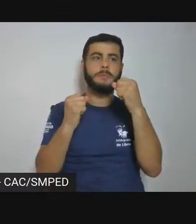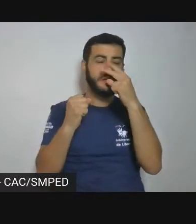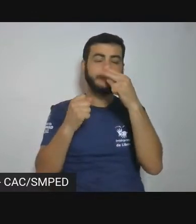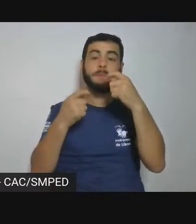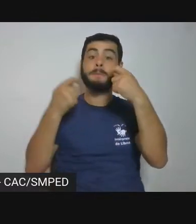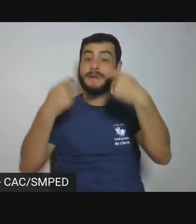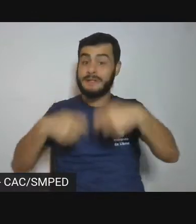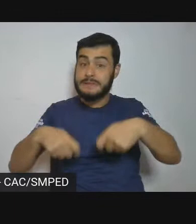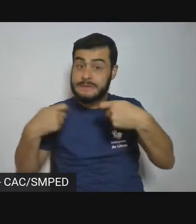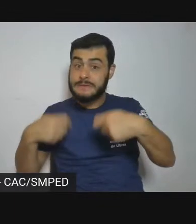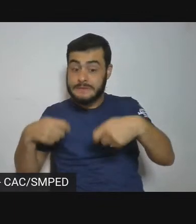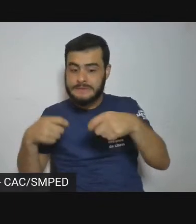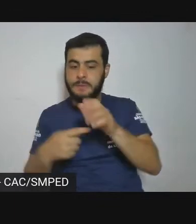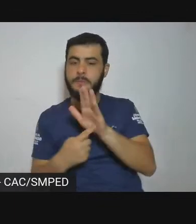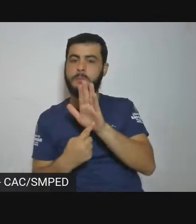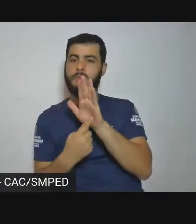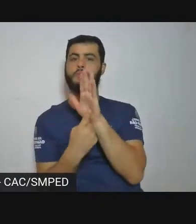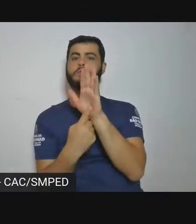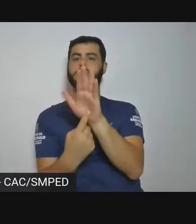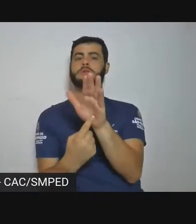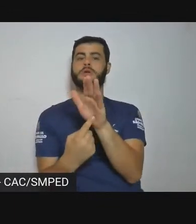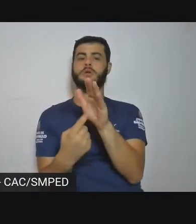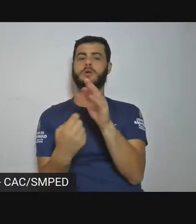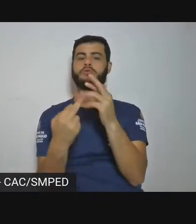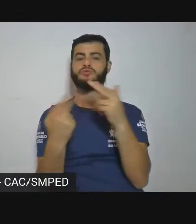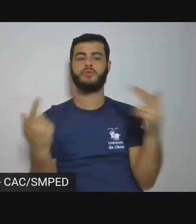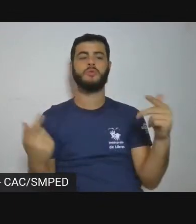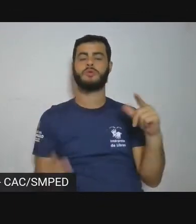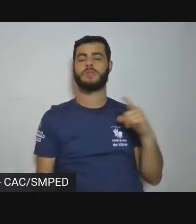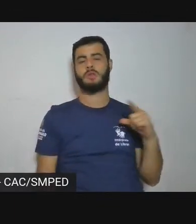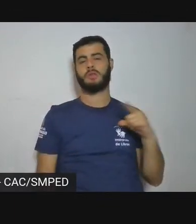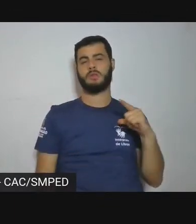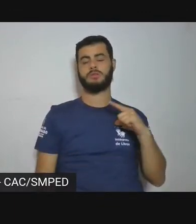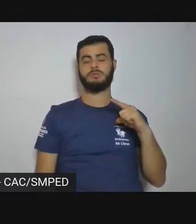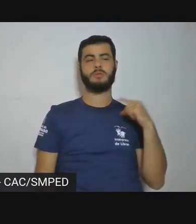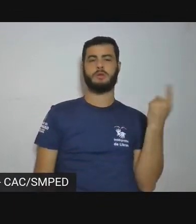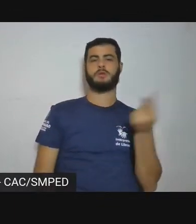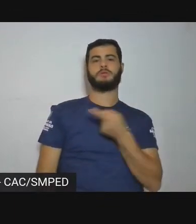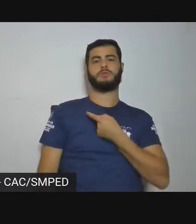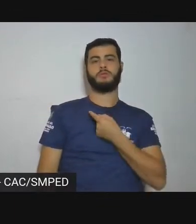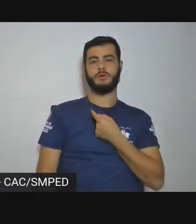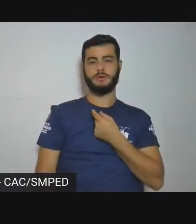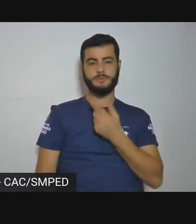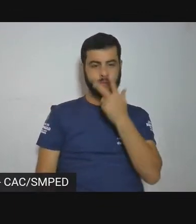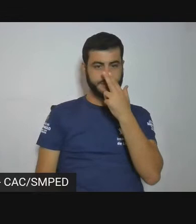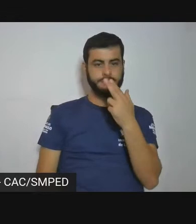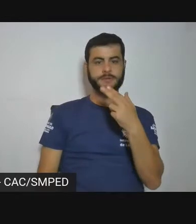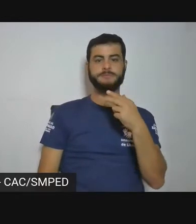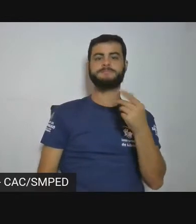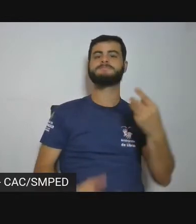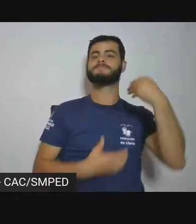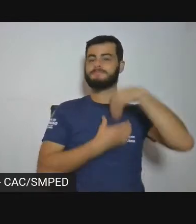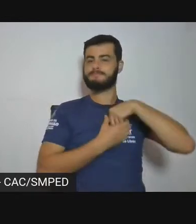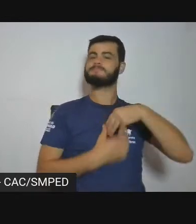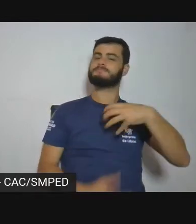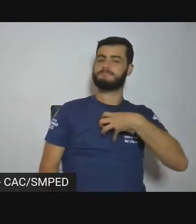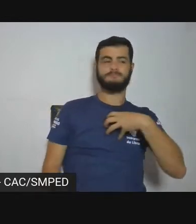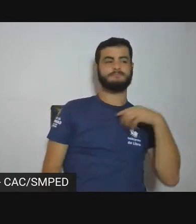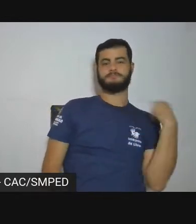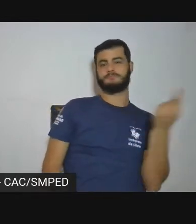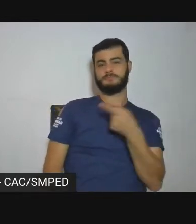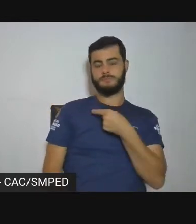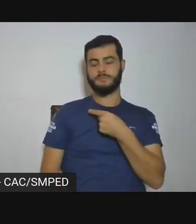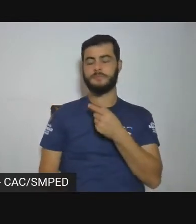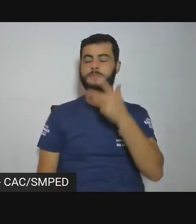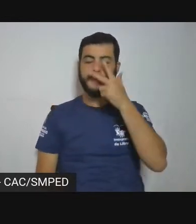algo que nos sobrepassa, algo que nos inquire, é algo